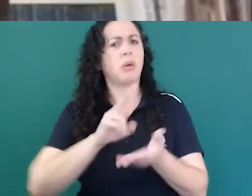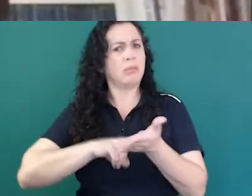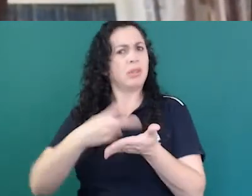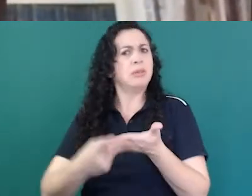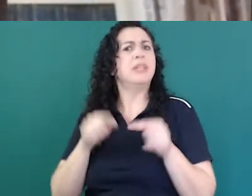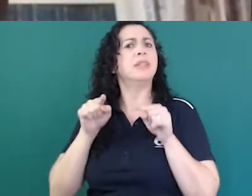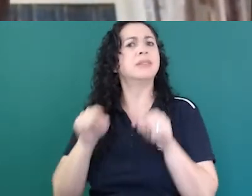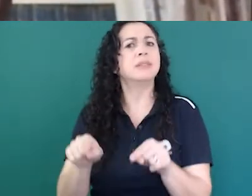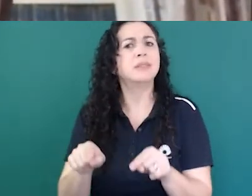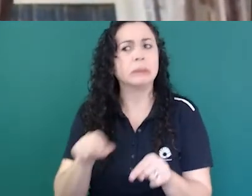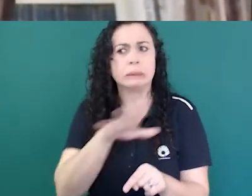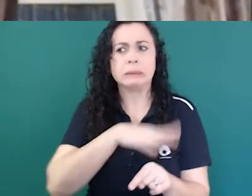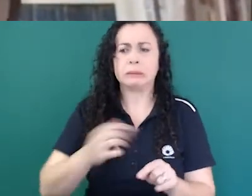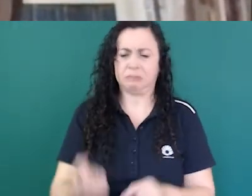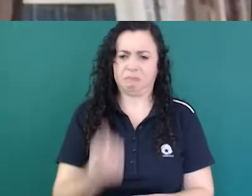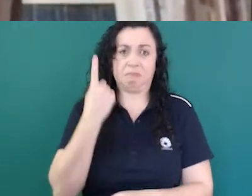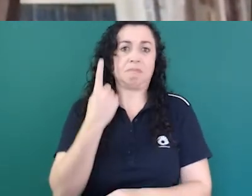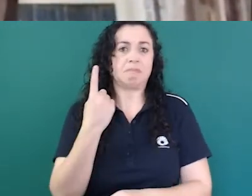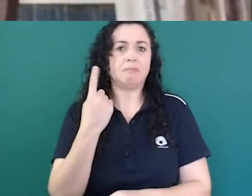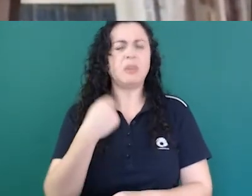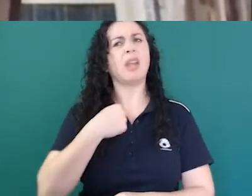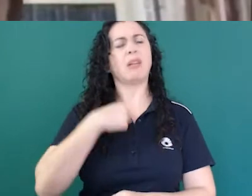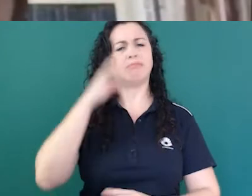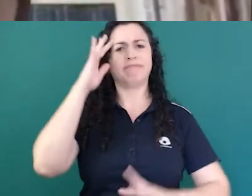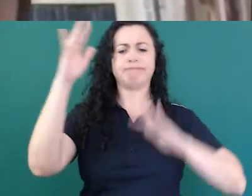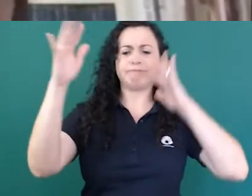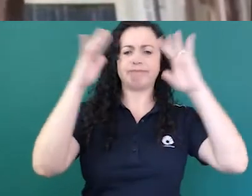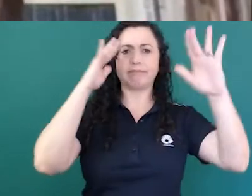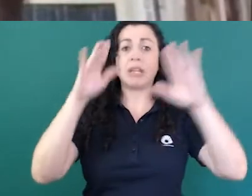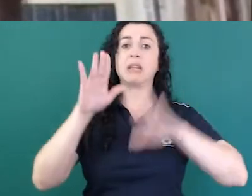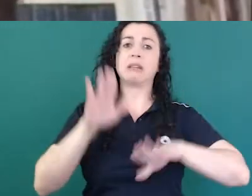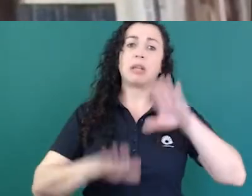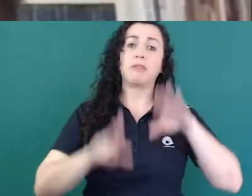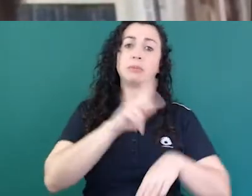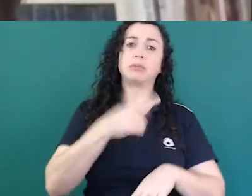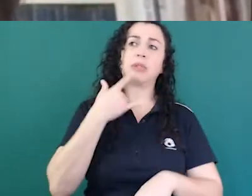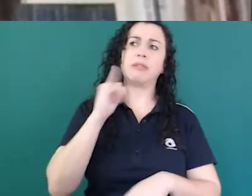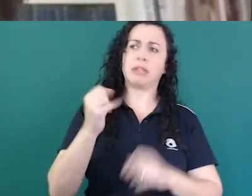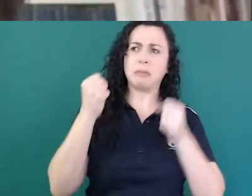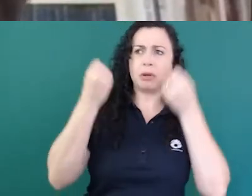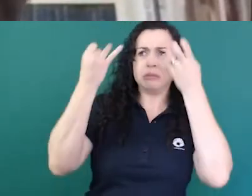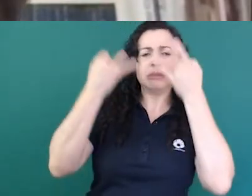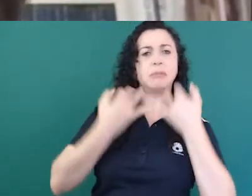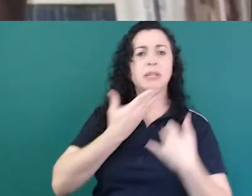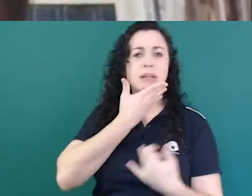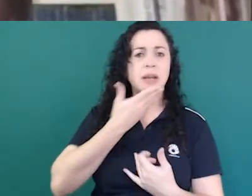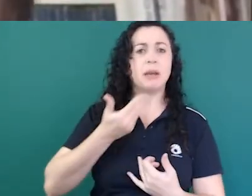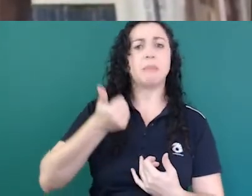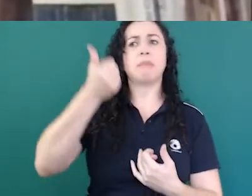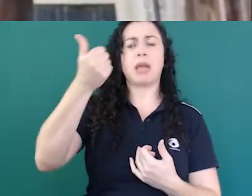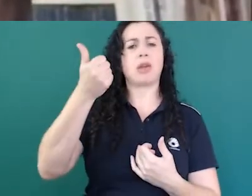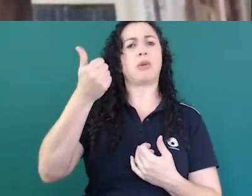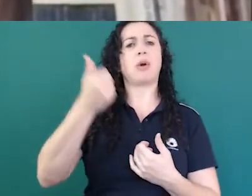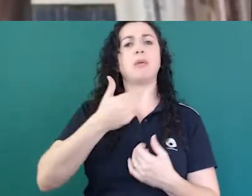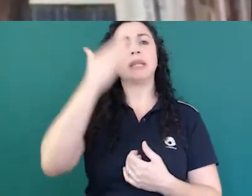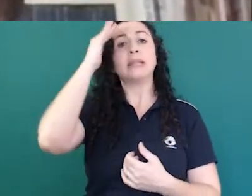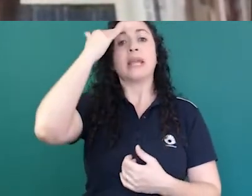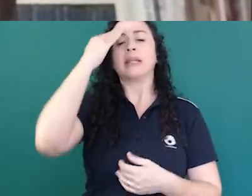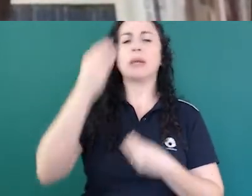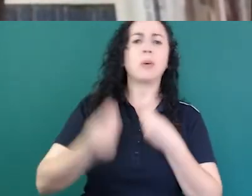talvez o professor Ivani possa contribuir para essa para entender melhor qual que é o principal desafio